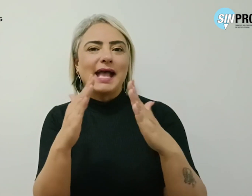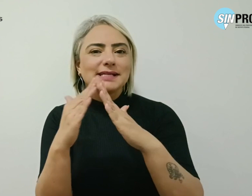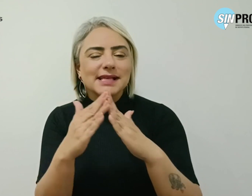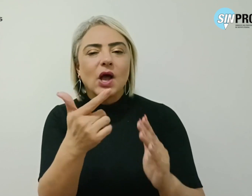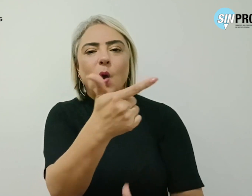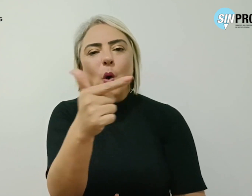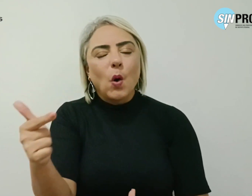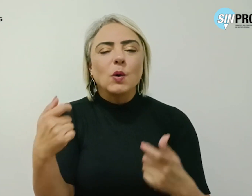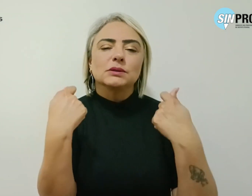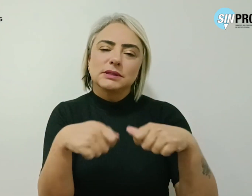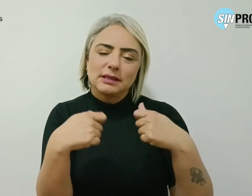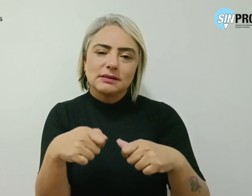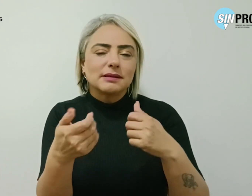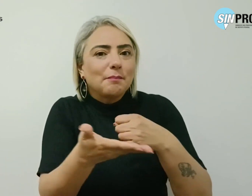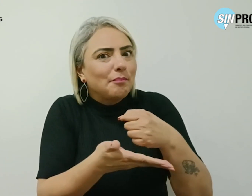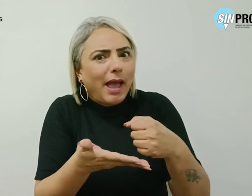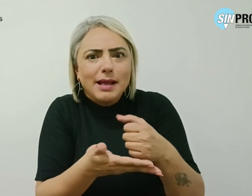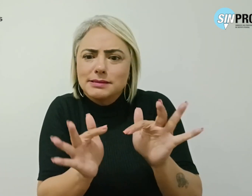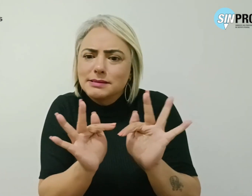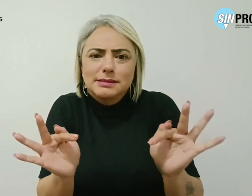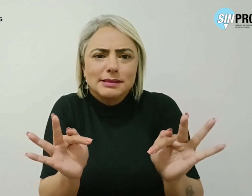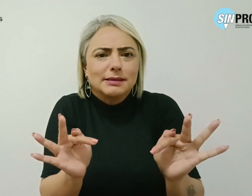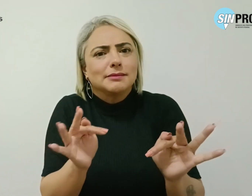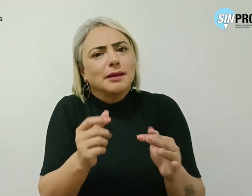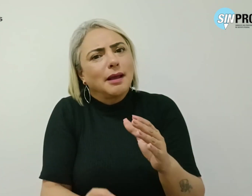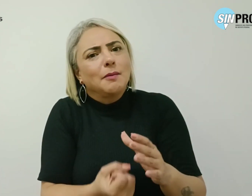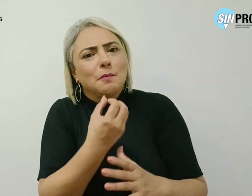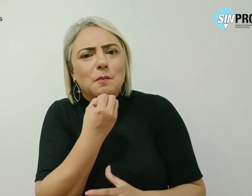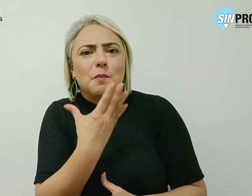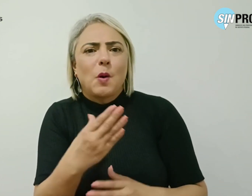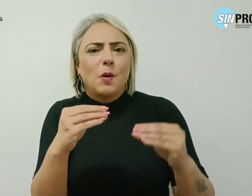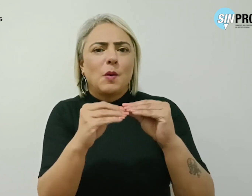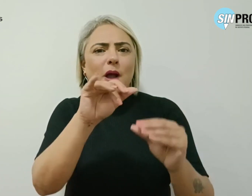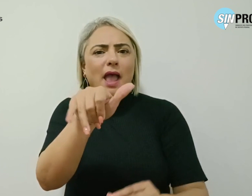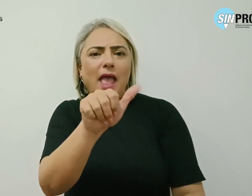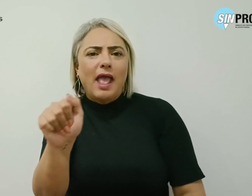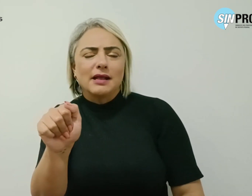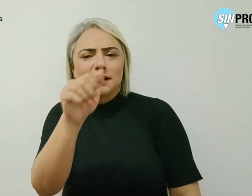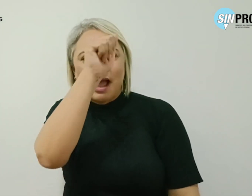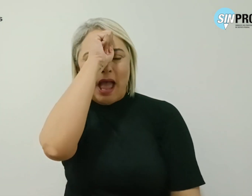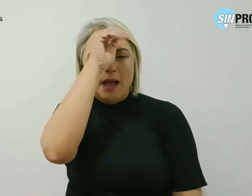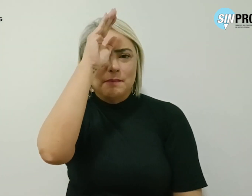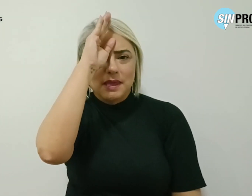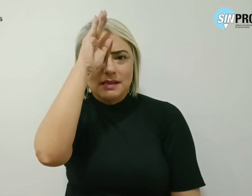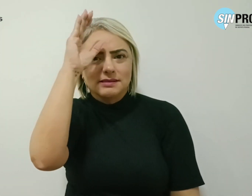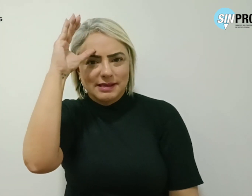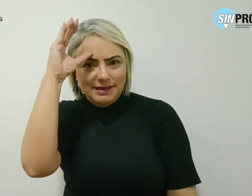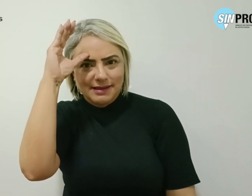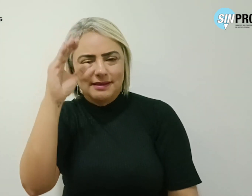outras necessidades básicas para o funcionamento da EJA e da alfabetização. No